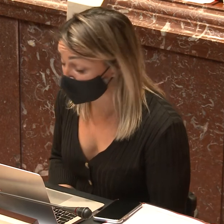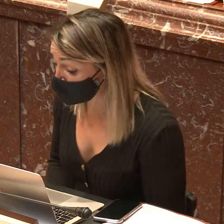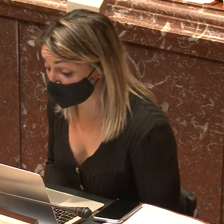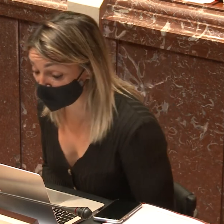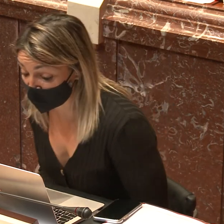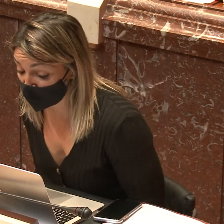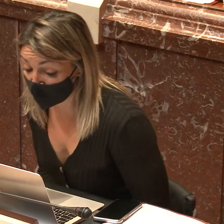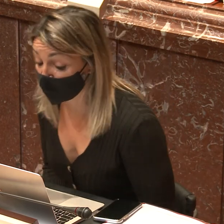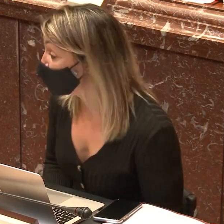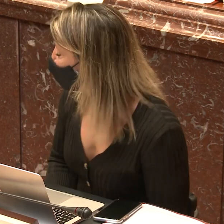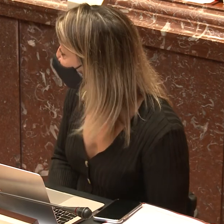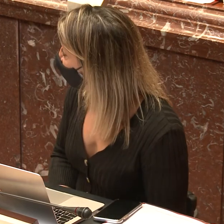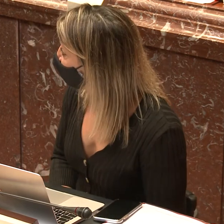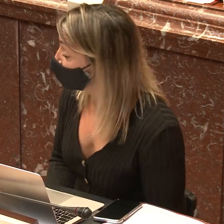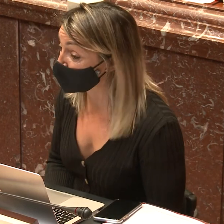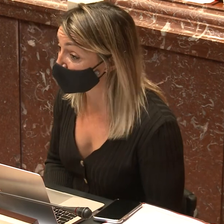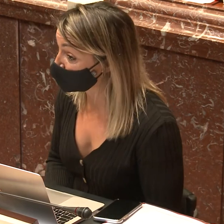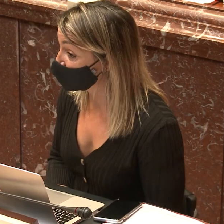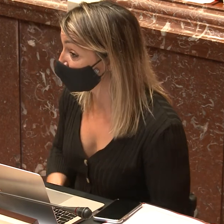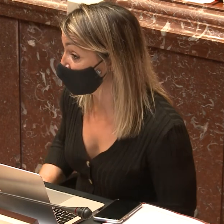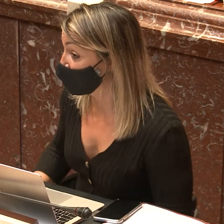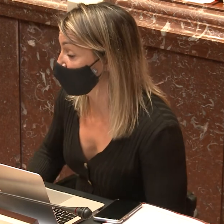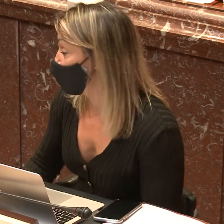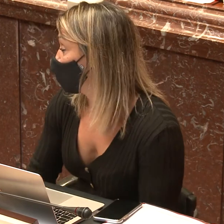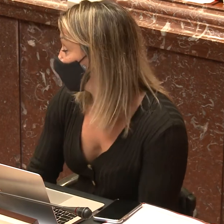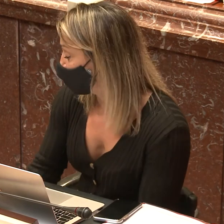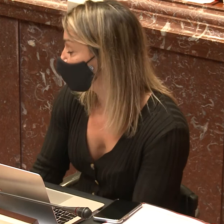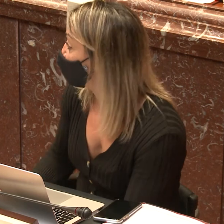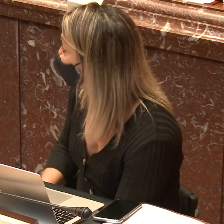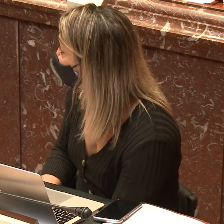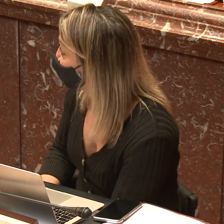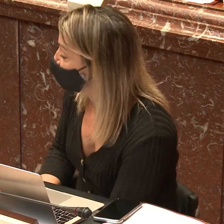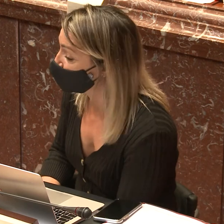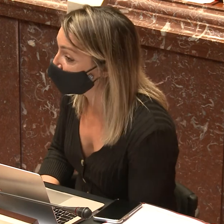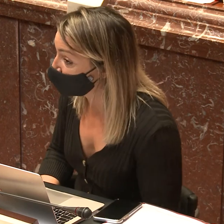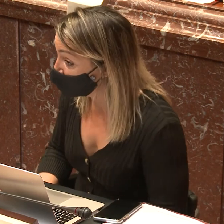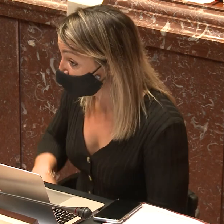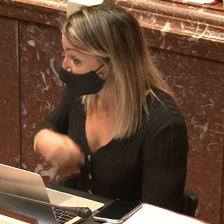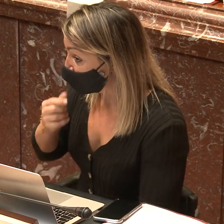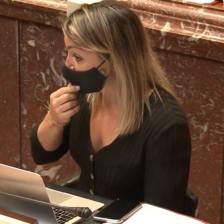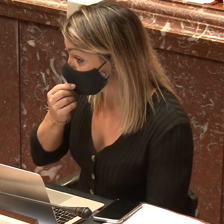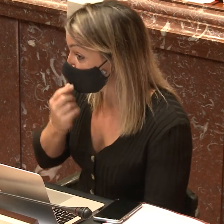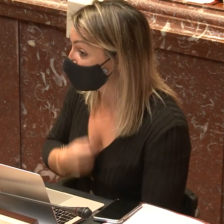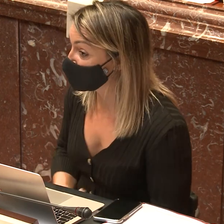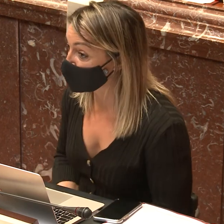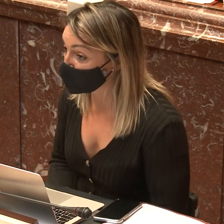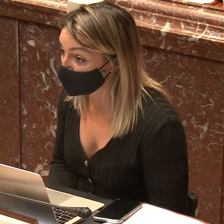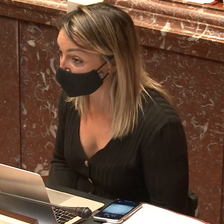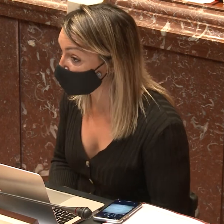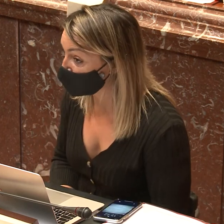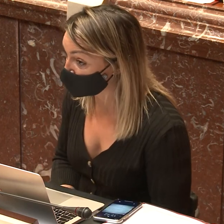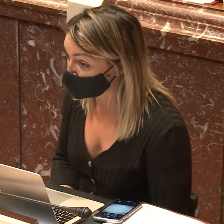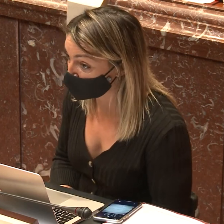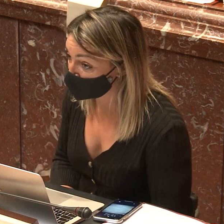Sí que me gustaría también poner en alza a la senadora del Grupo Parlamentario